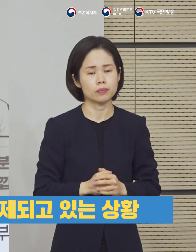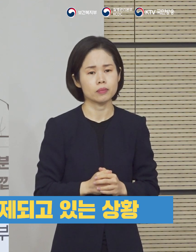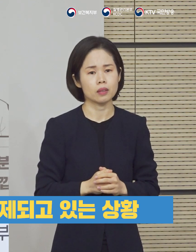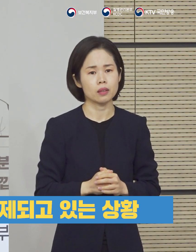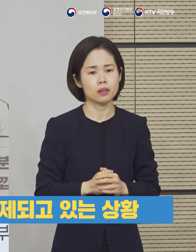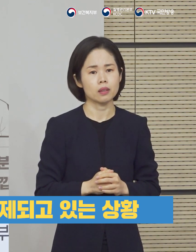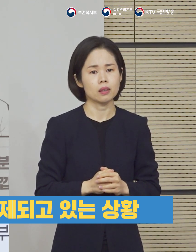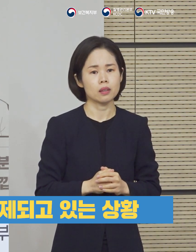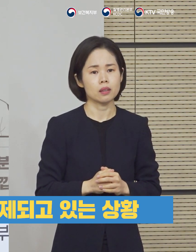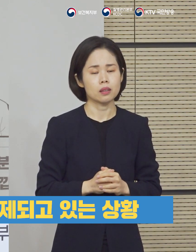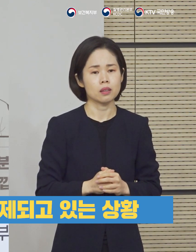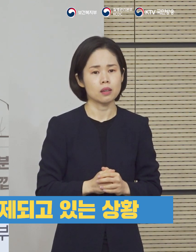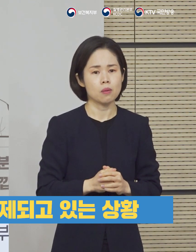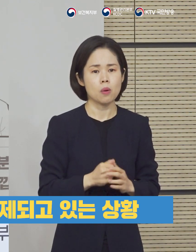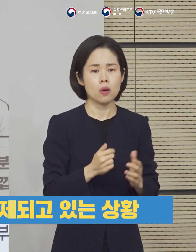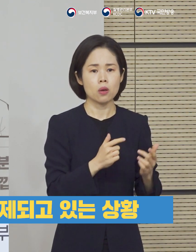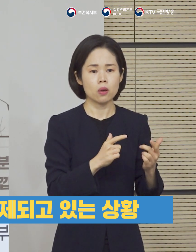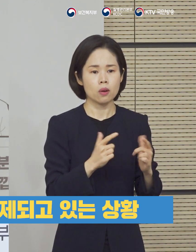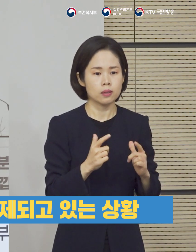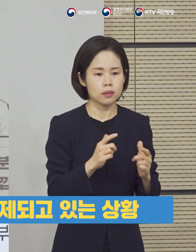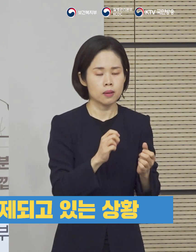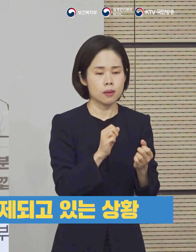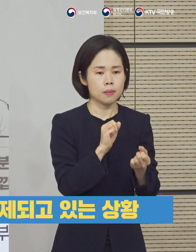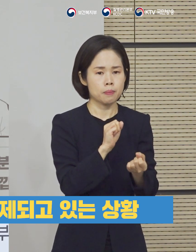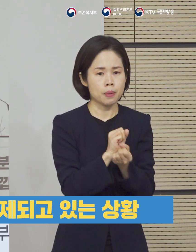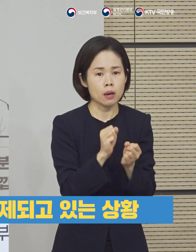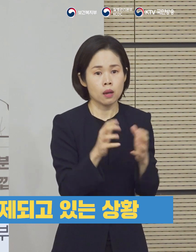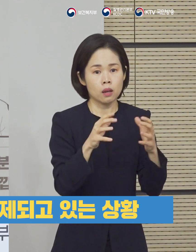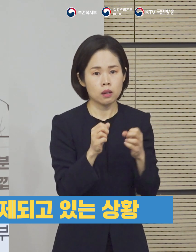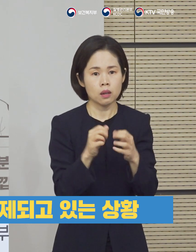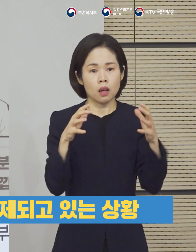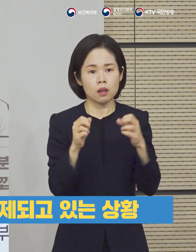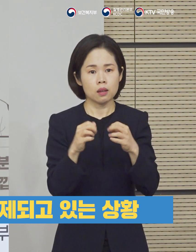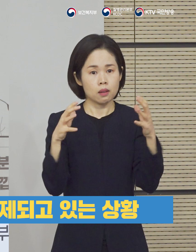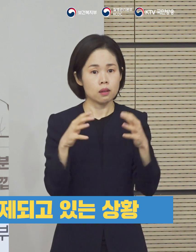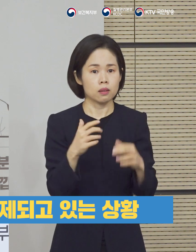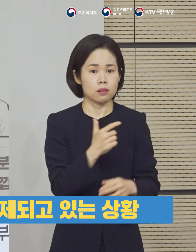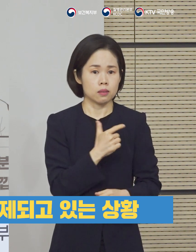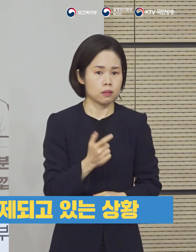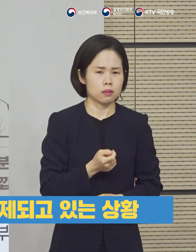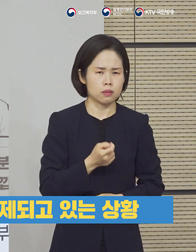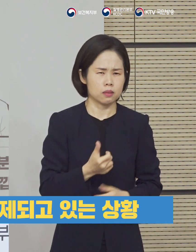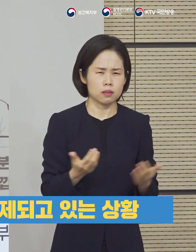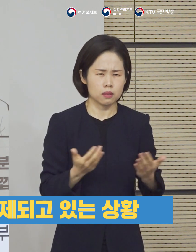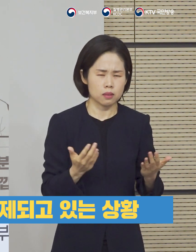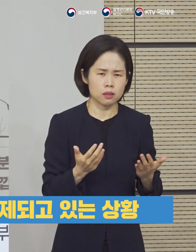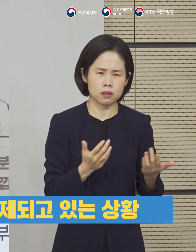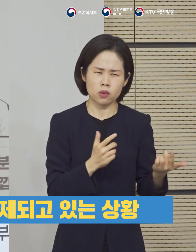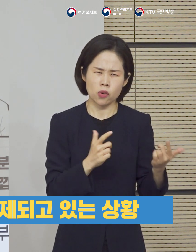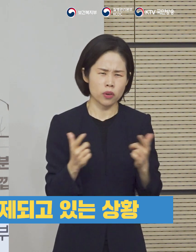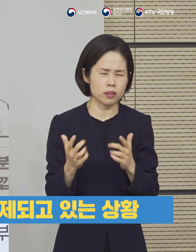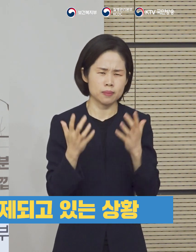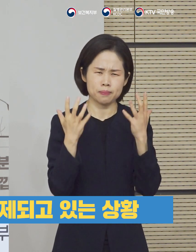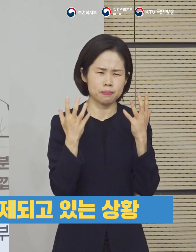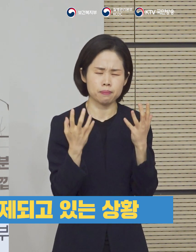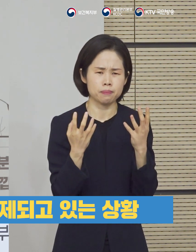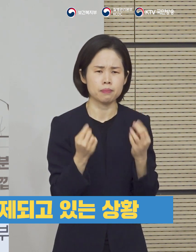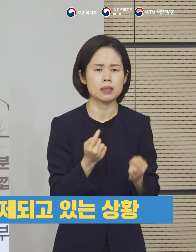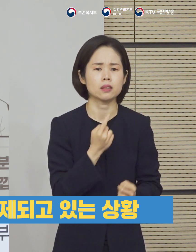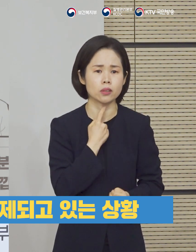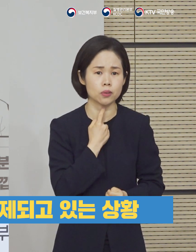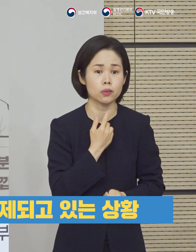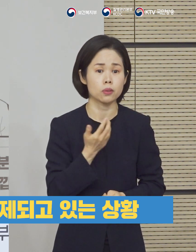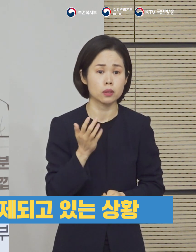크고 작은 위기들이 계속 지난 100일여 동안 우리나라에서